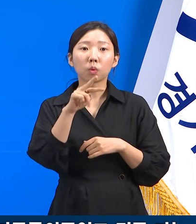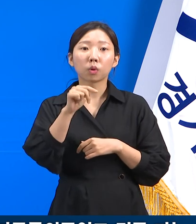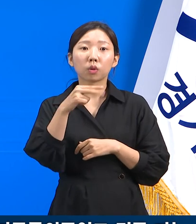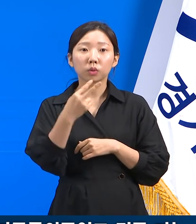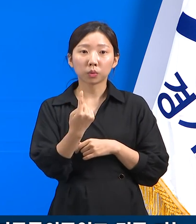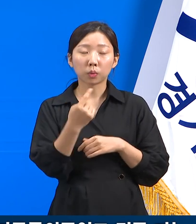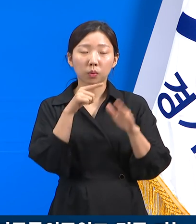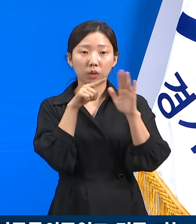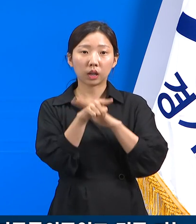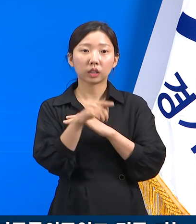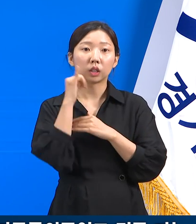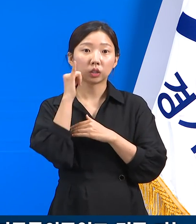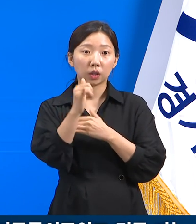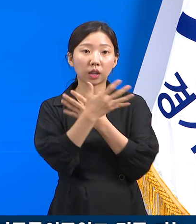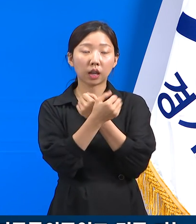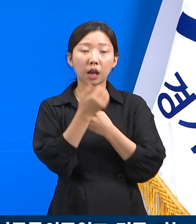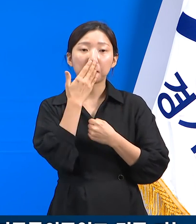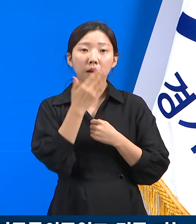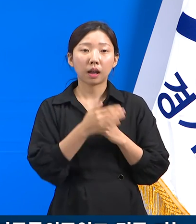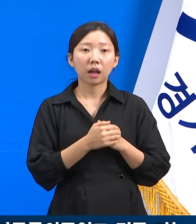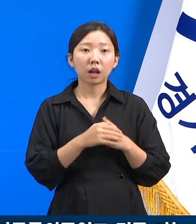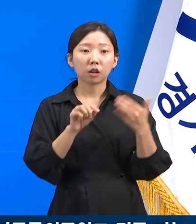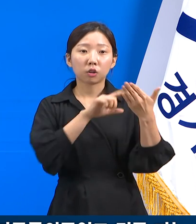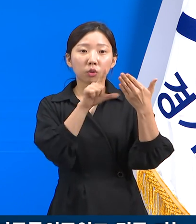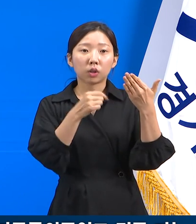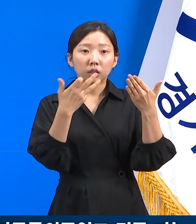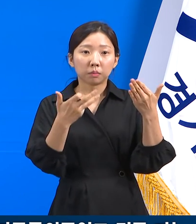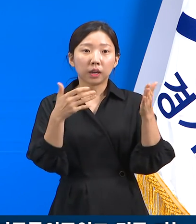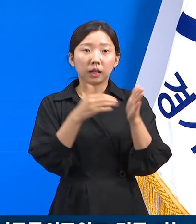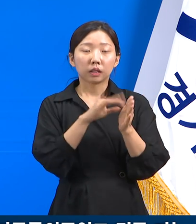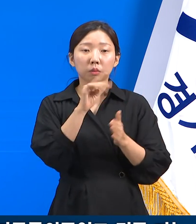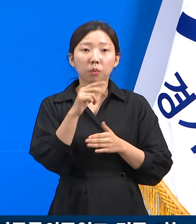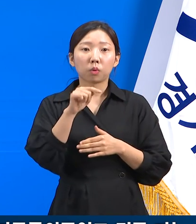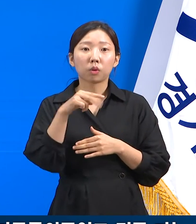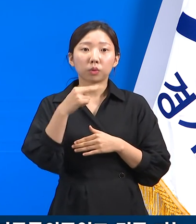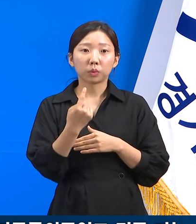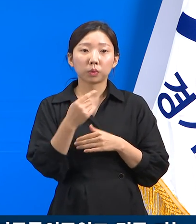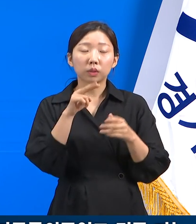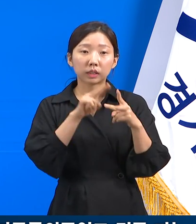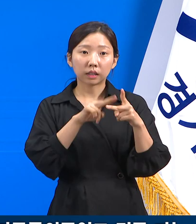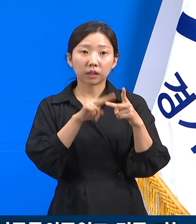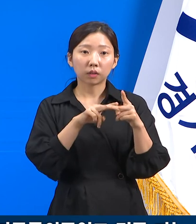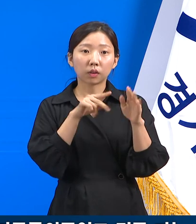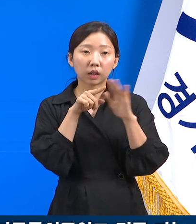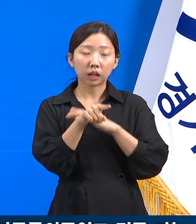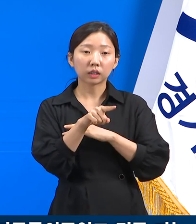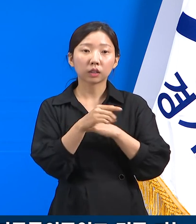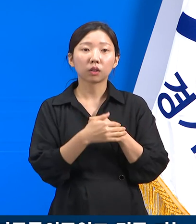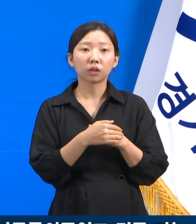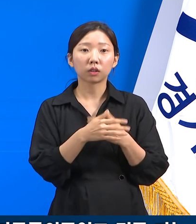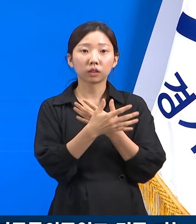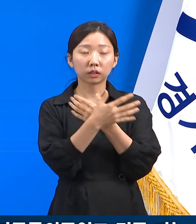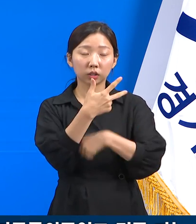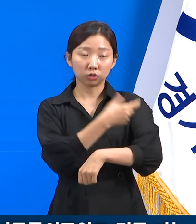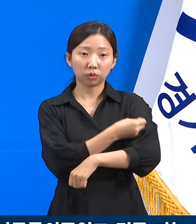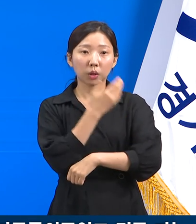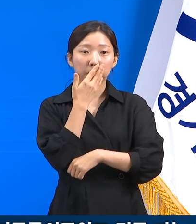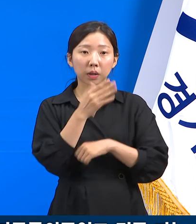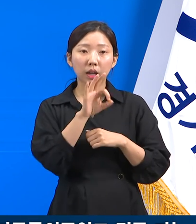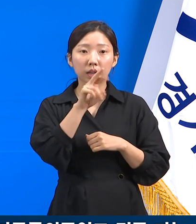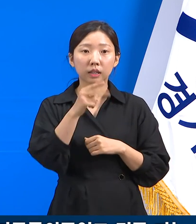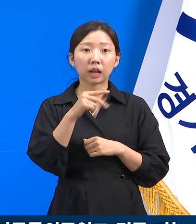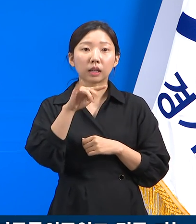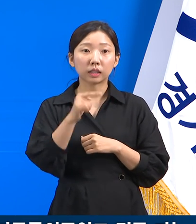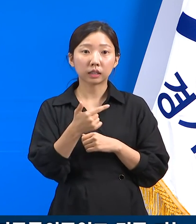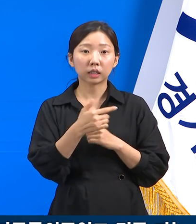또는 방문하여 예약이 가능하며 9월 18일까지 보건소 및 접종센터에서 접종하실 수 있습니다. 얀센